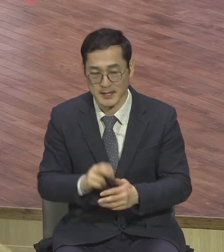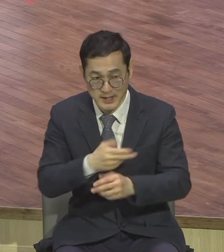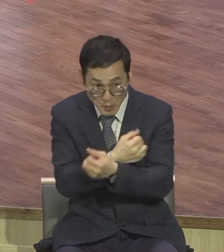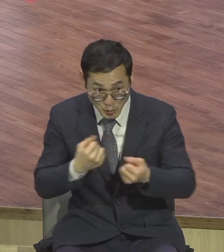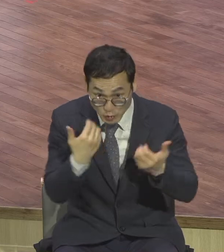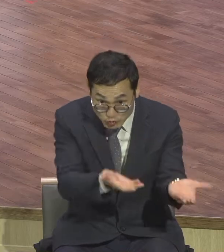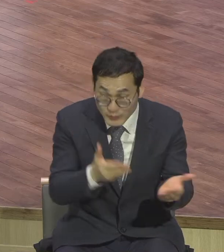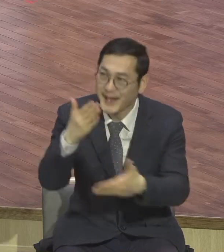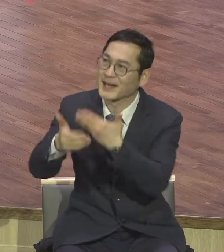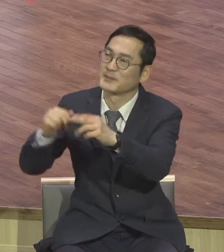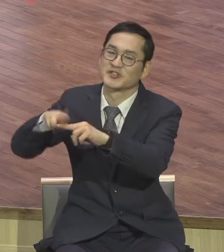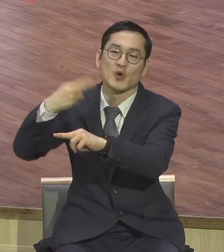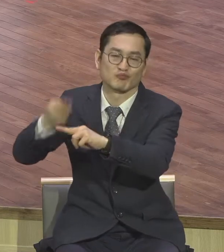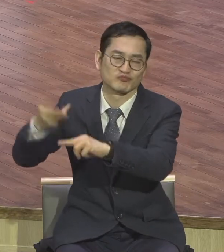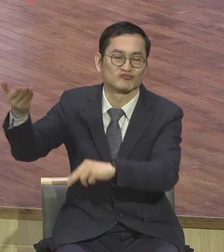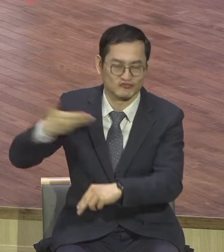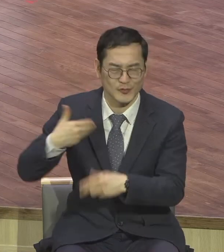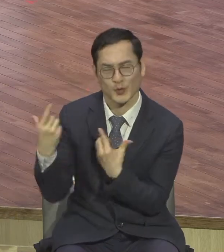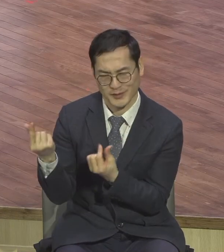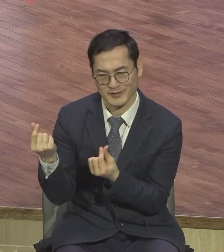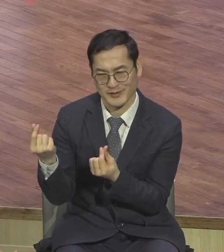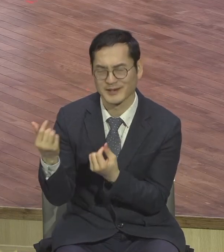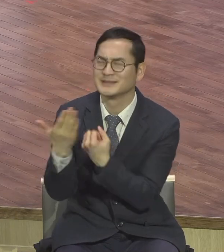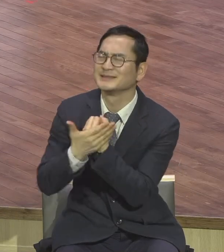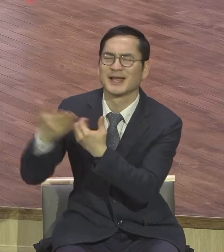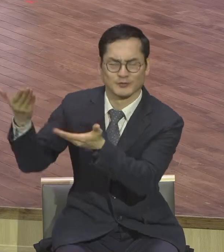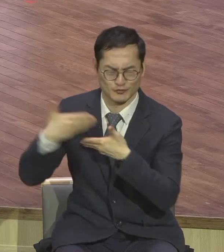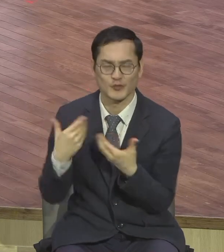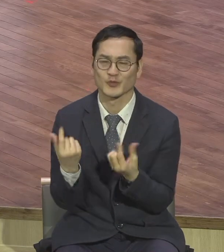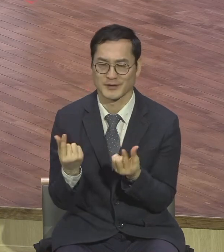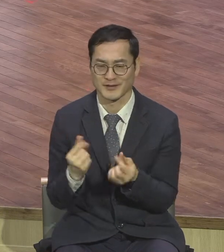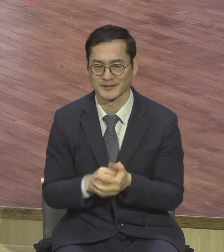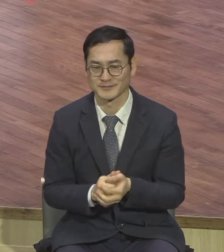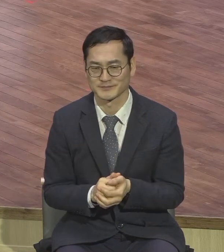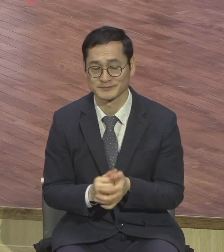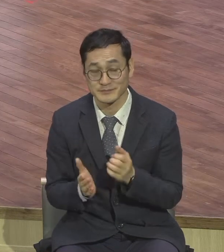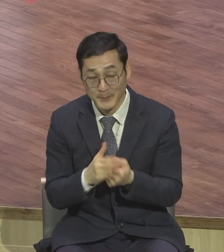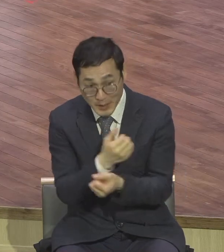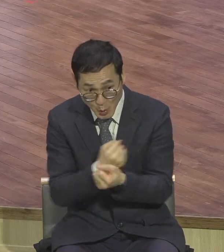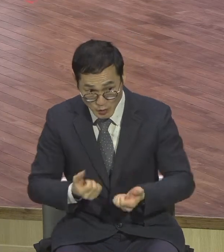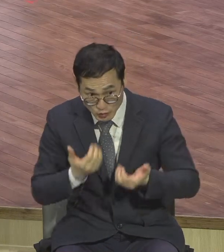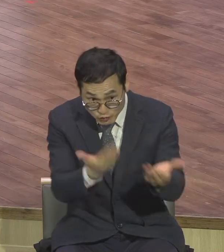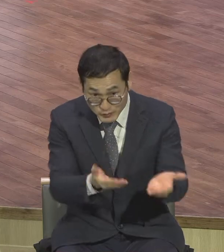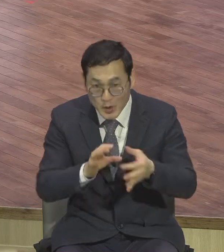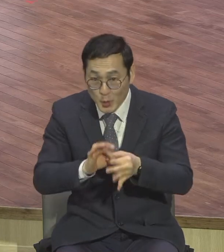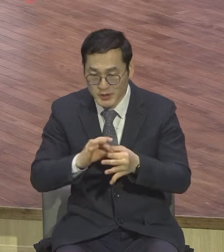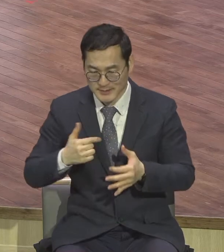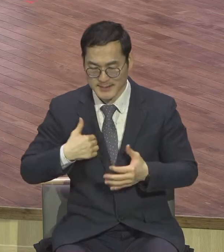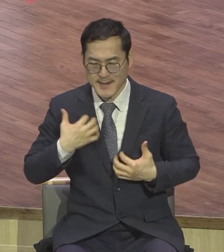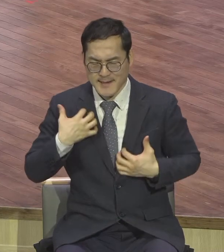은총입니다 이런 용서를 통해서 저는 참된 누림의 삶을 살고 있습니다